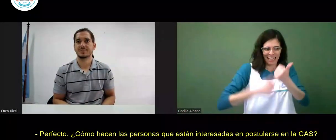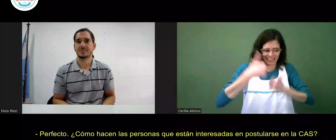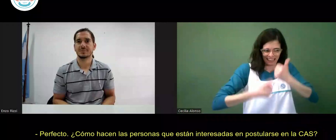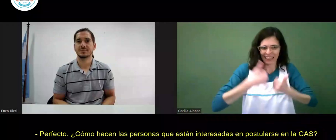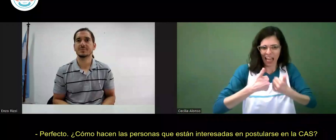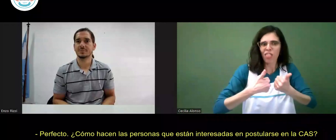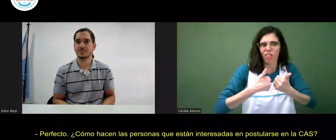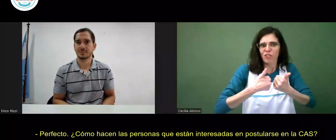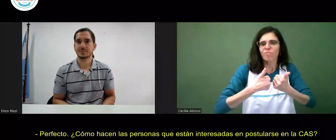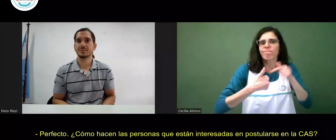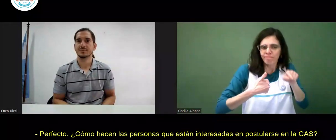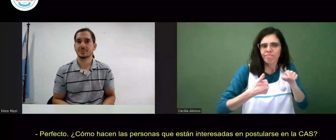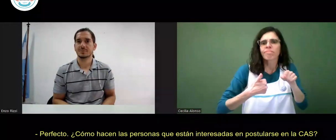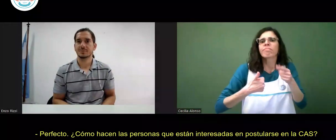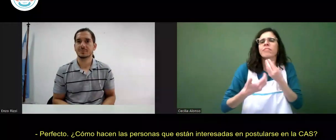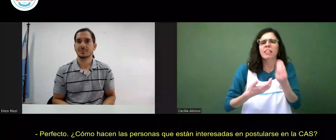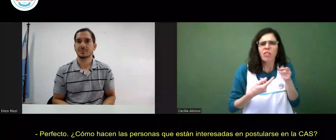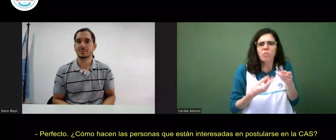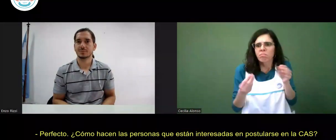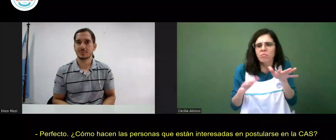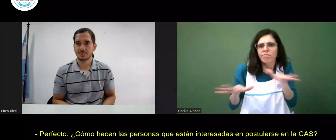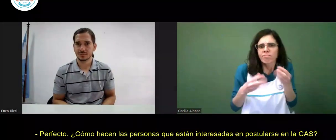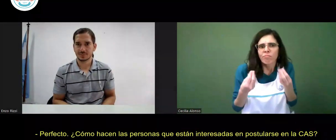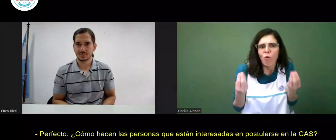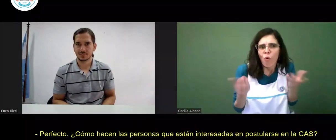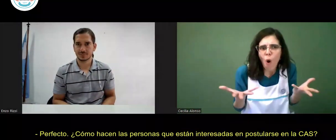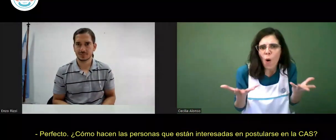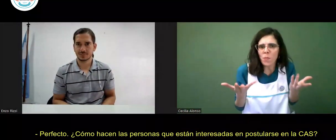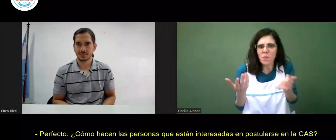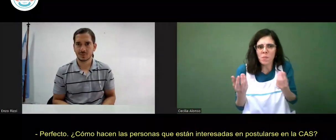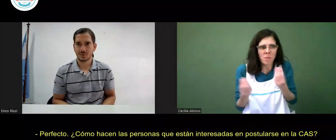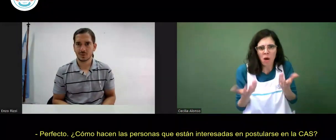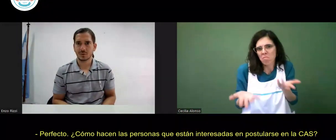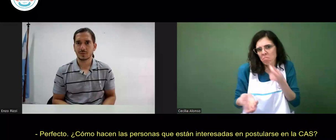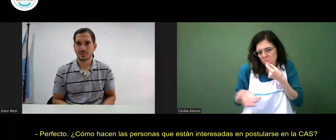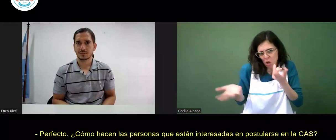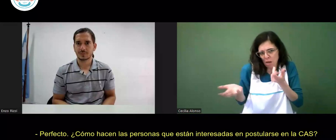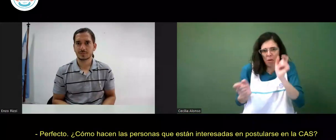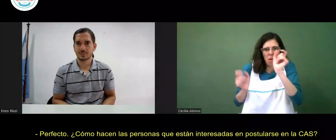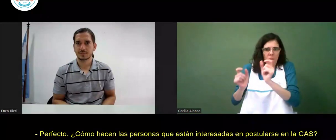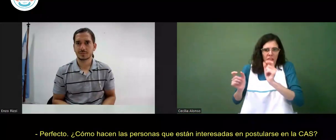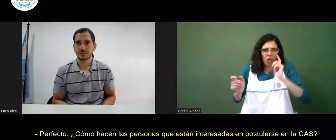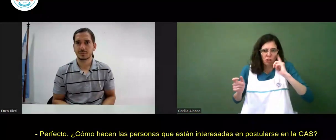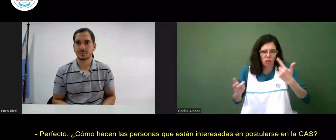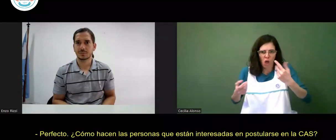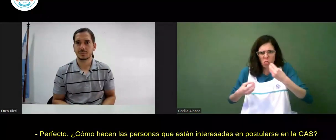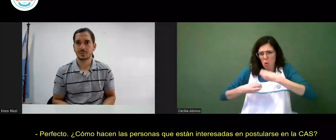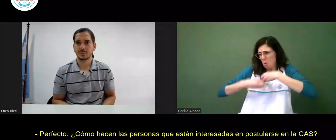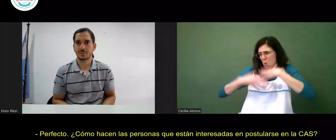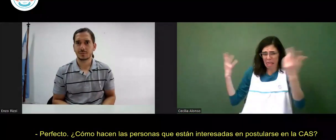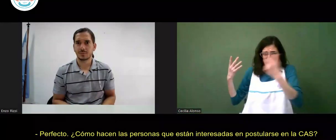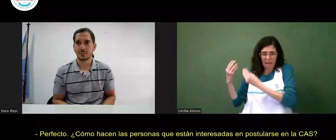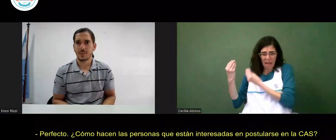personas que están interesadas en postularse en la CAS? Por ejemplo,